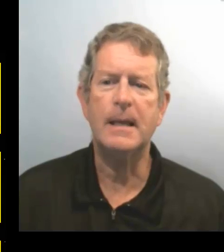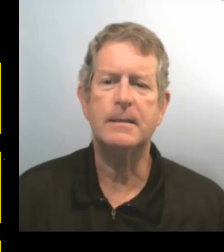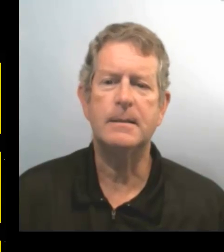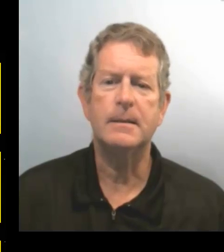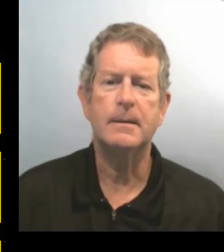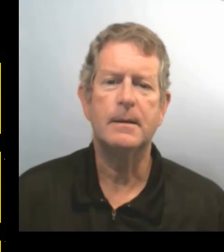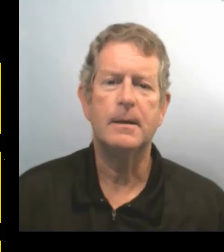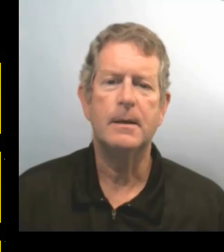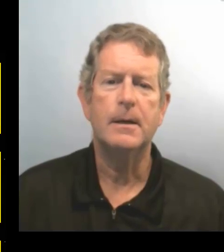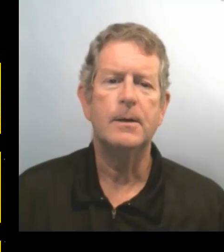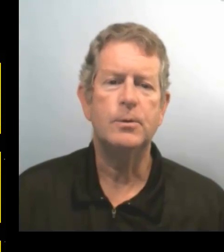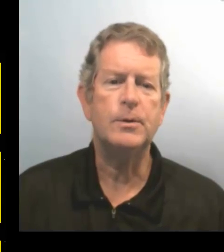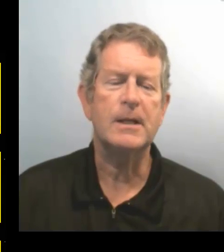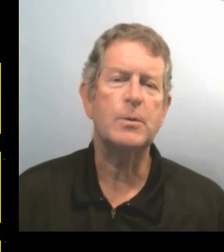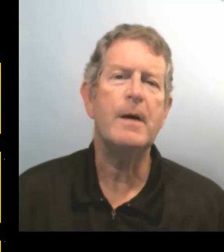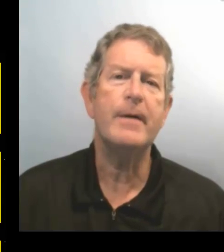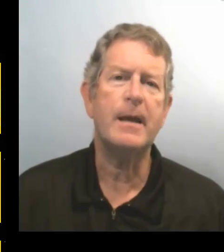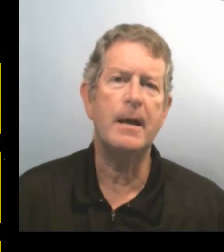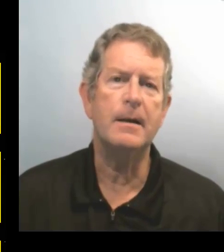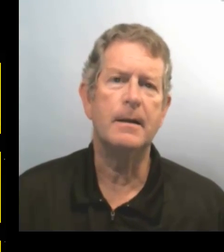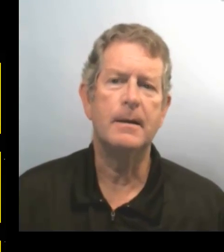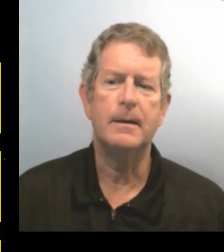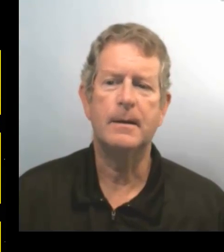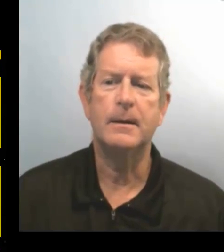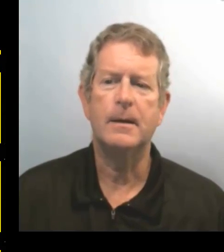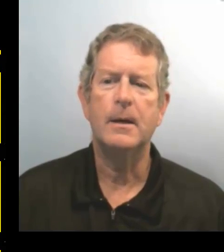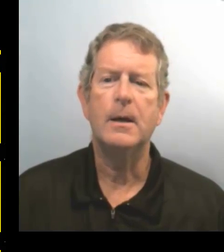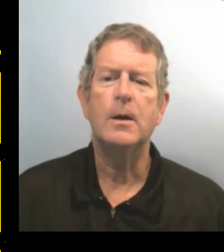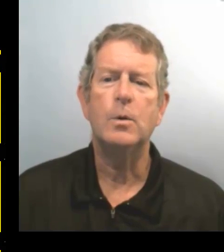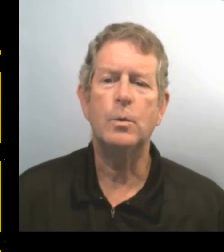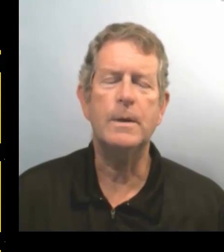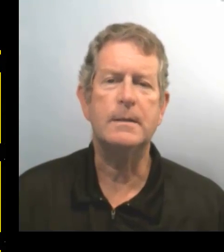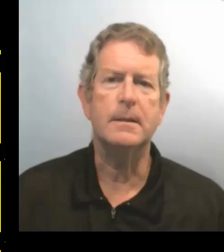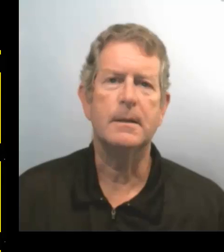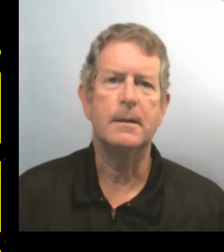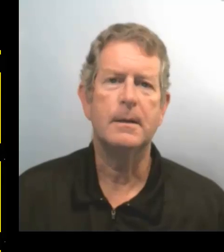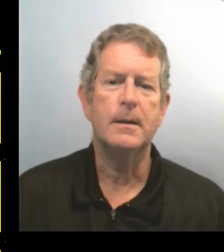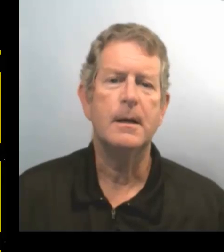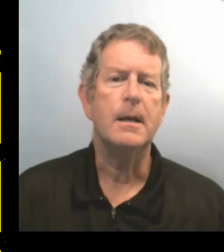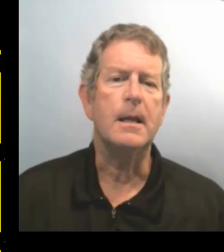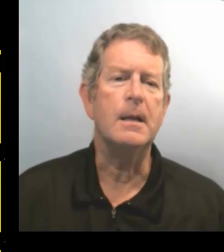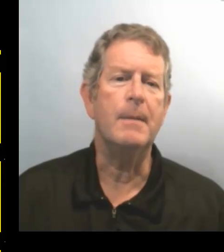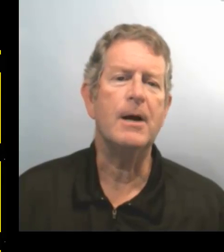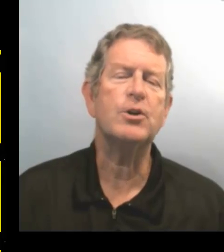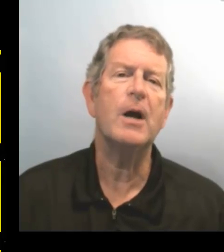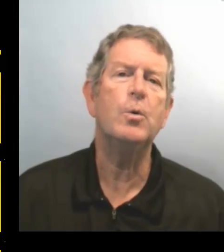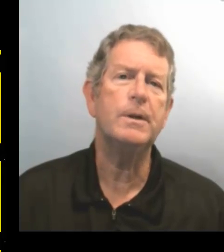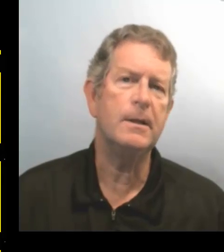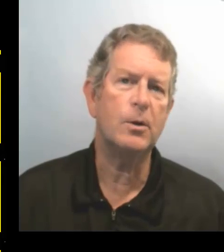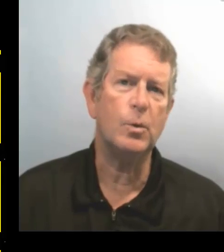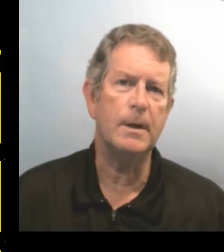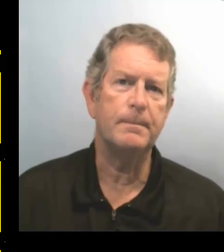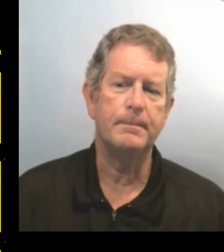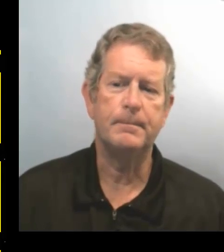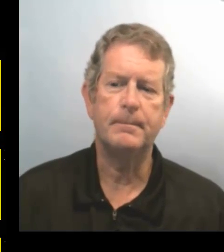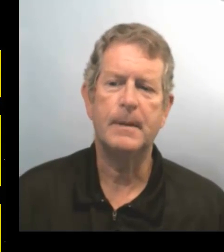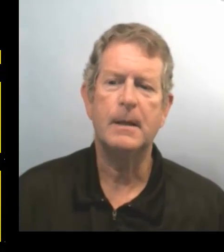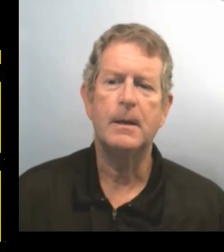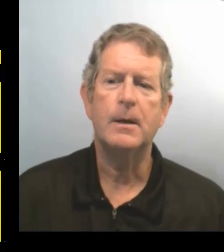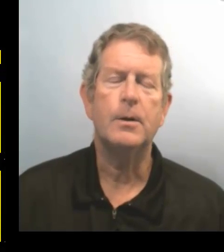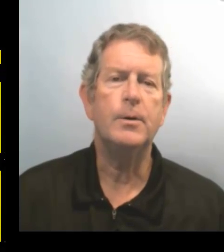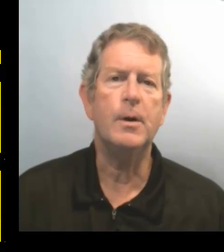7. Tu t'assoies avec elles. 8. Il marche à côté de toi.